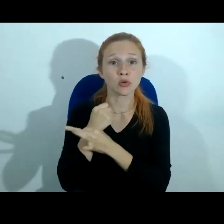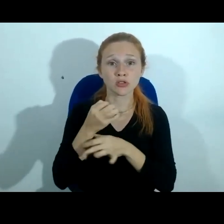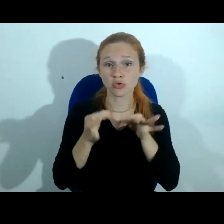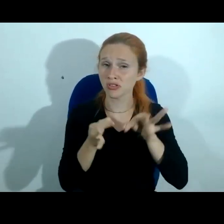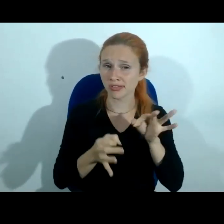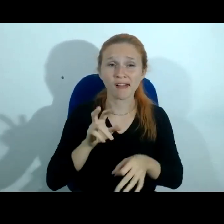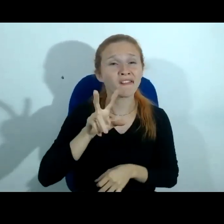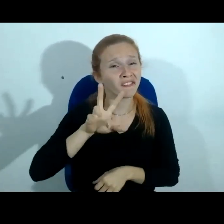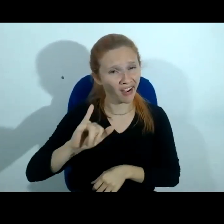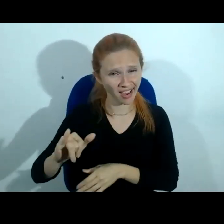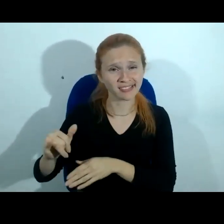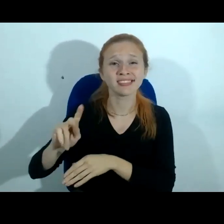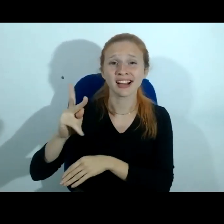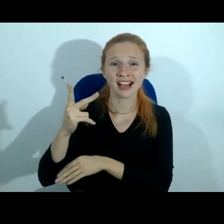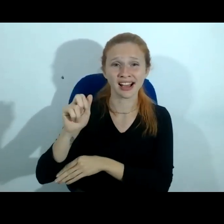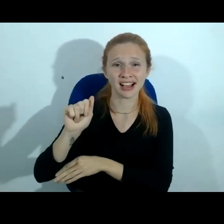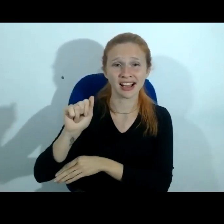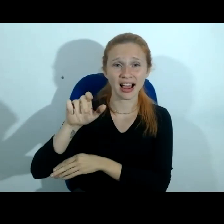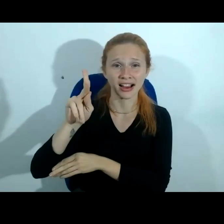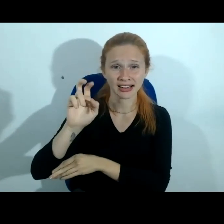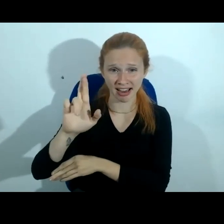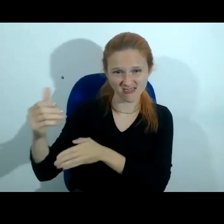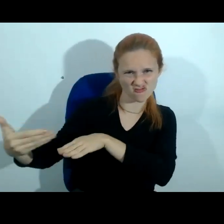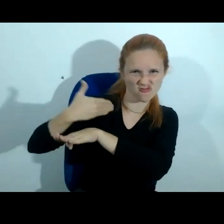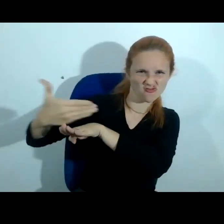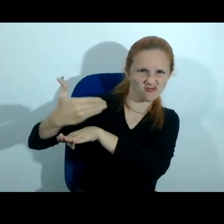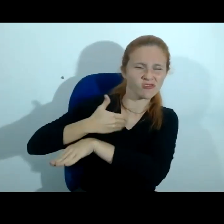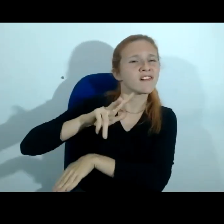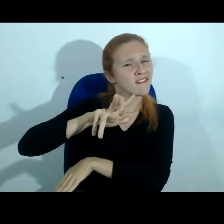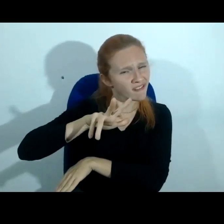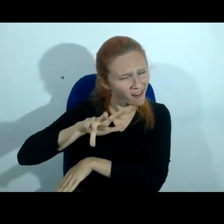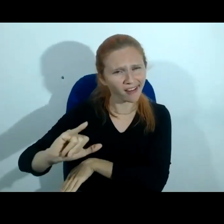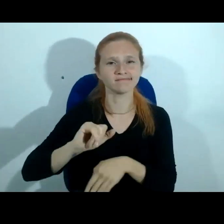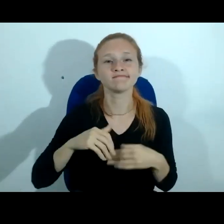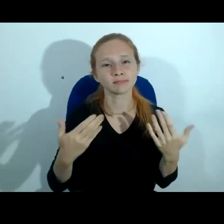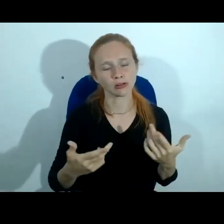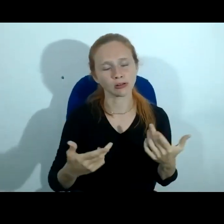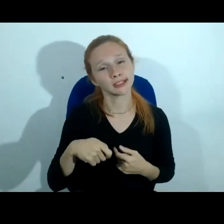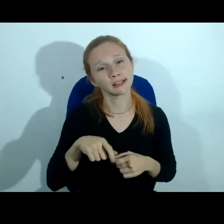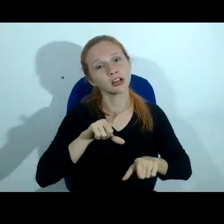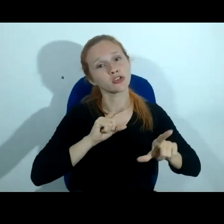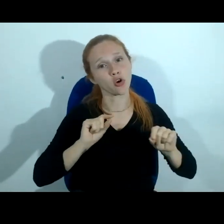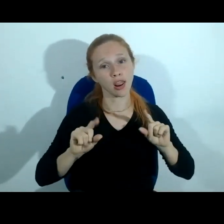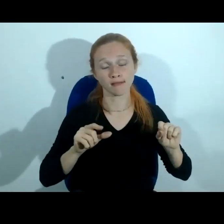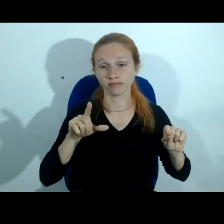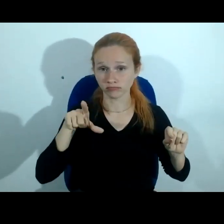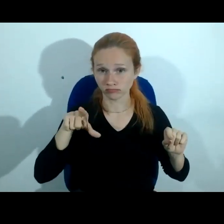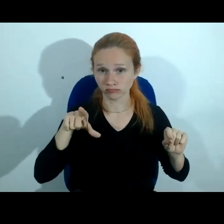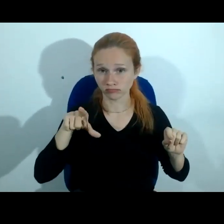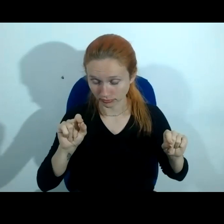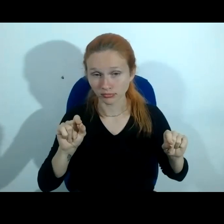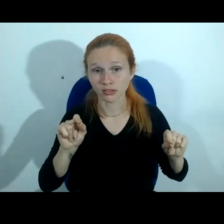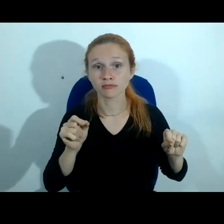o Brasil então vai ser o país da impunidade de crime cibernético então a gente tem que fazer uma opção se vamos deixar isso